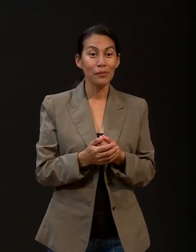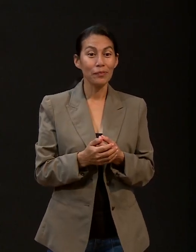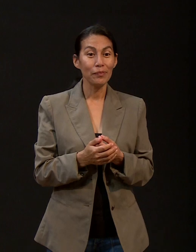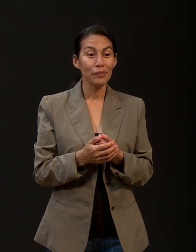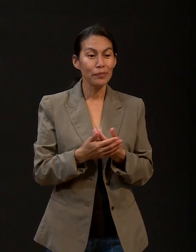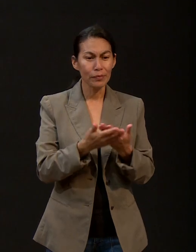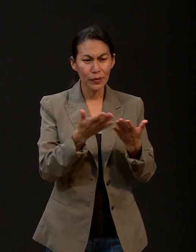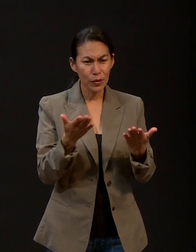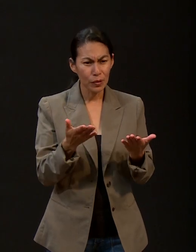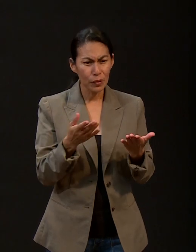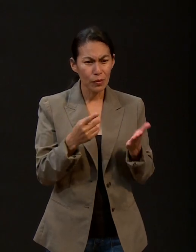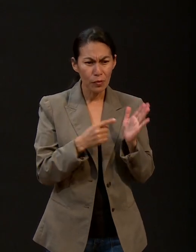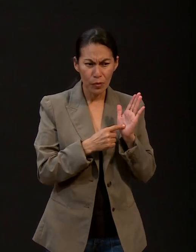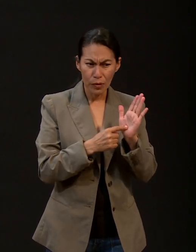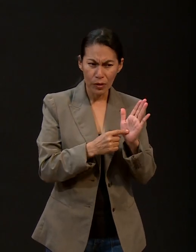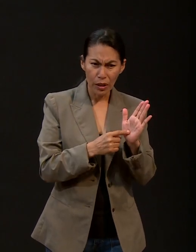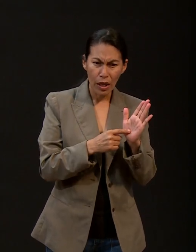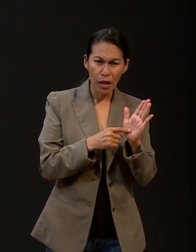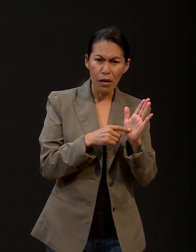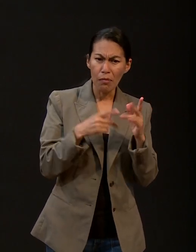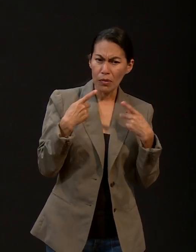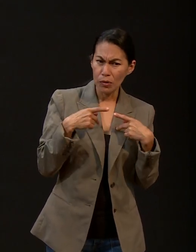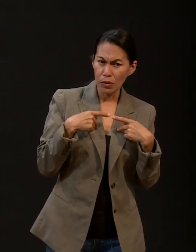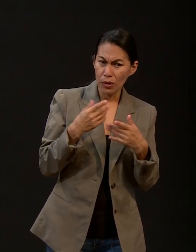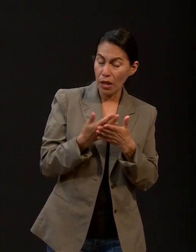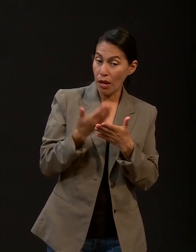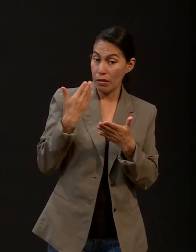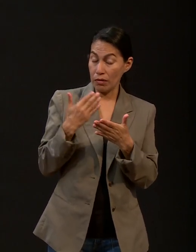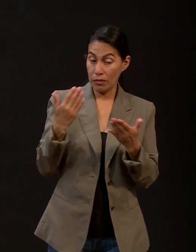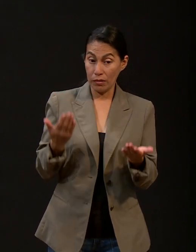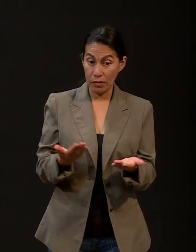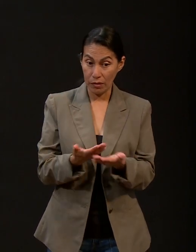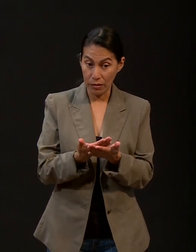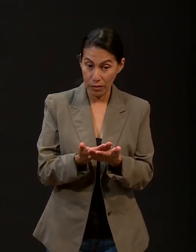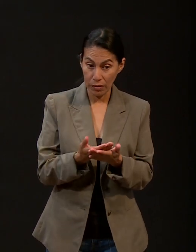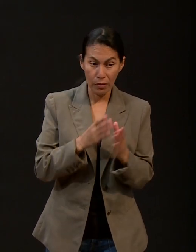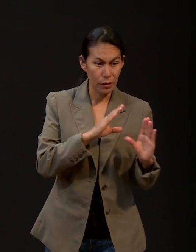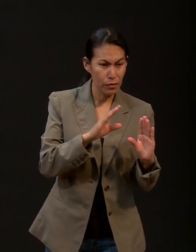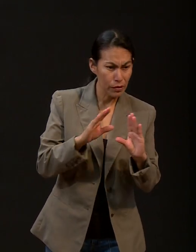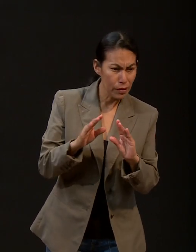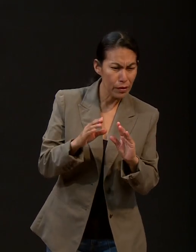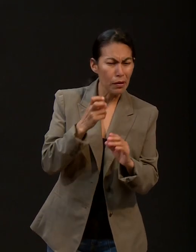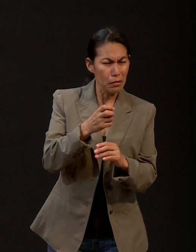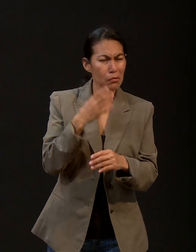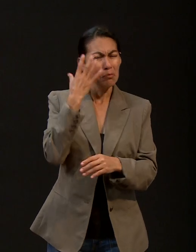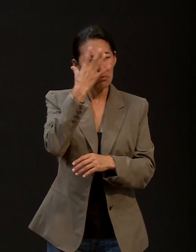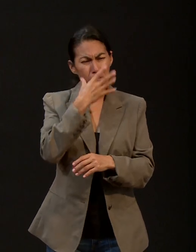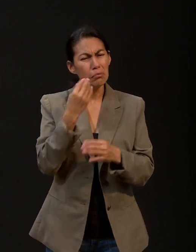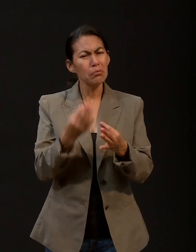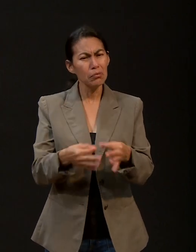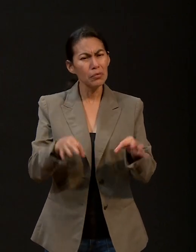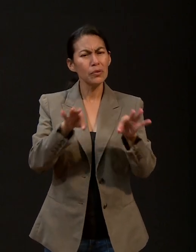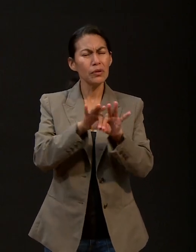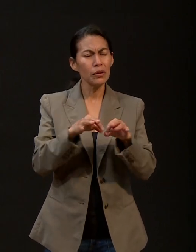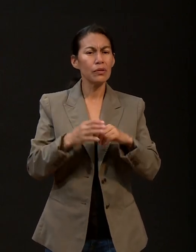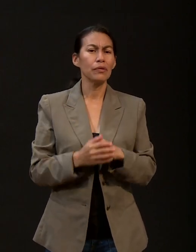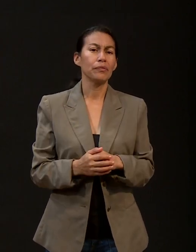de estas lecciones, estas cosas, fenómenos que se manifiestan cuando